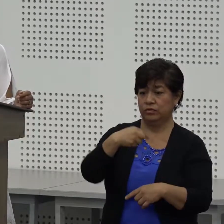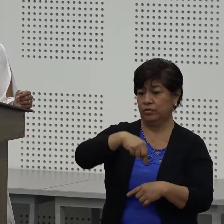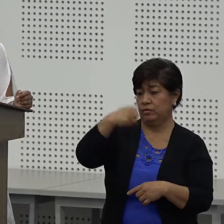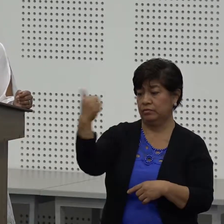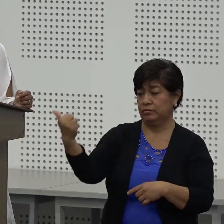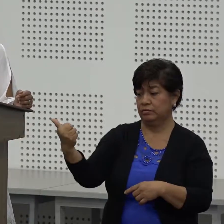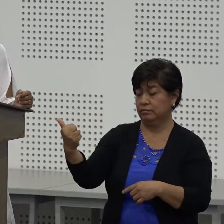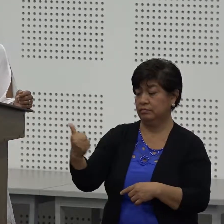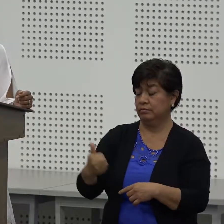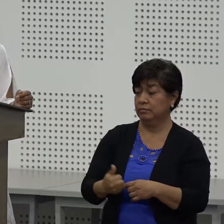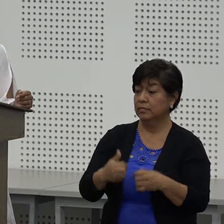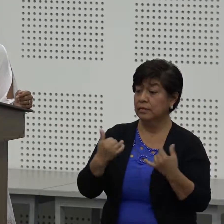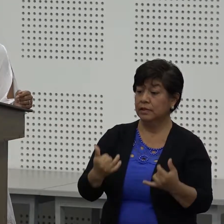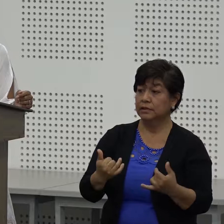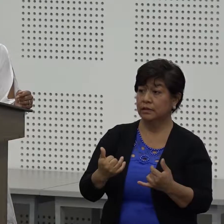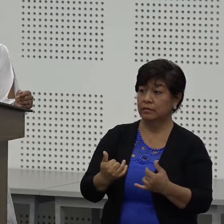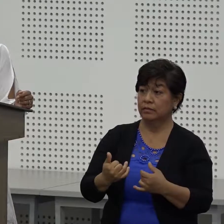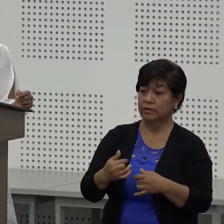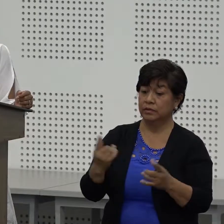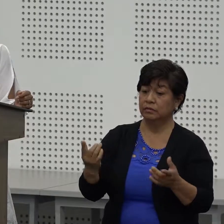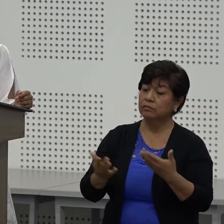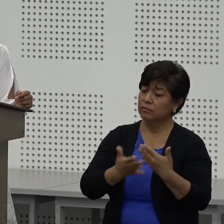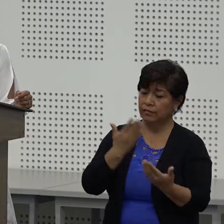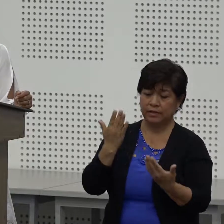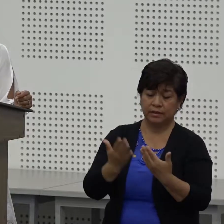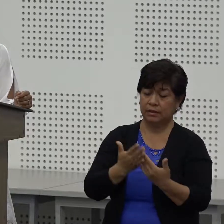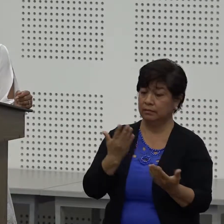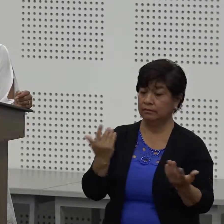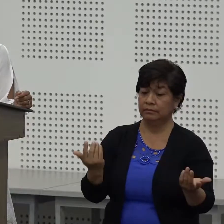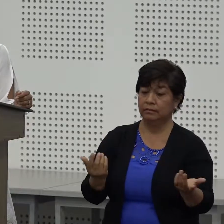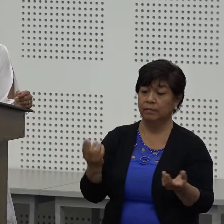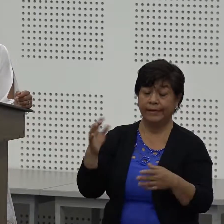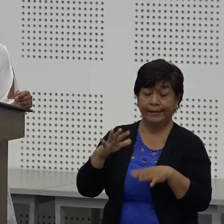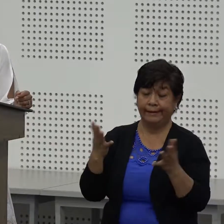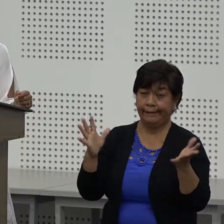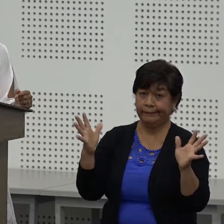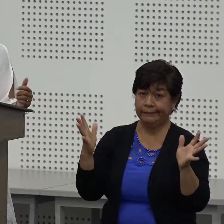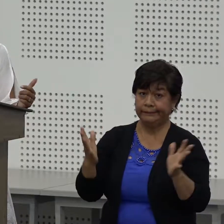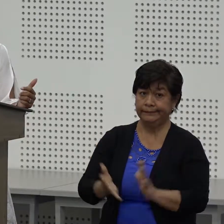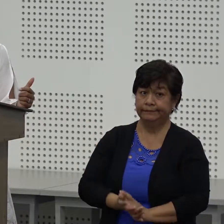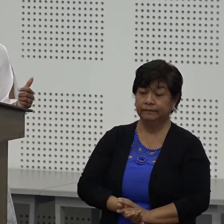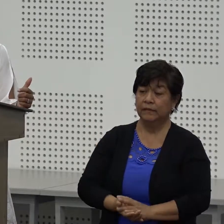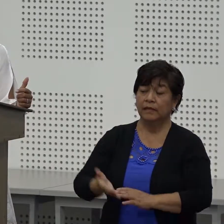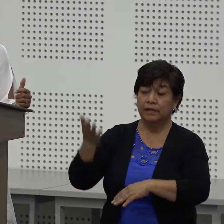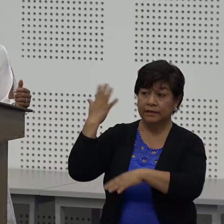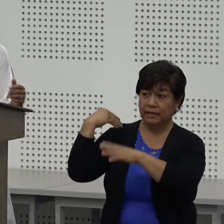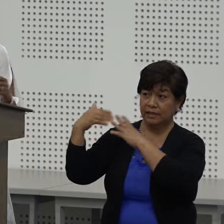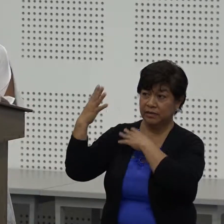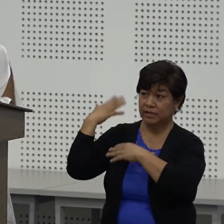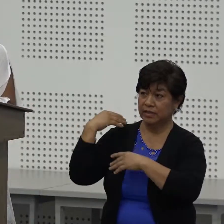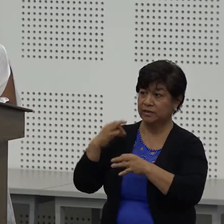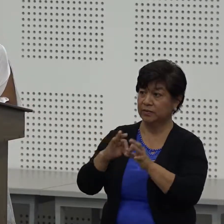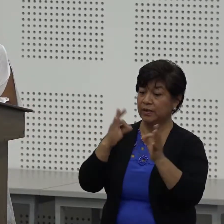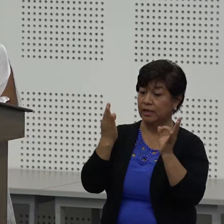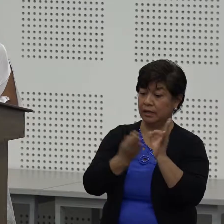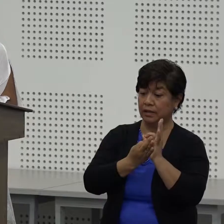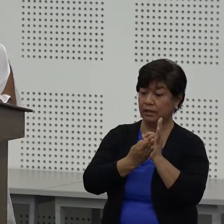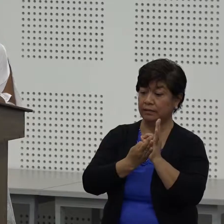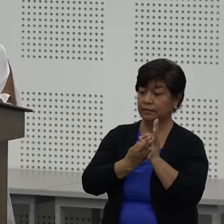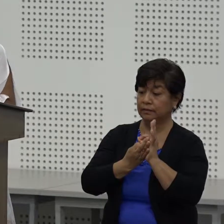Este no ha sido un camino fácil para nada Hace años atrás Fe y Alegría